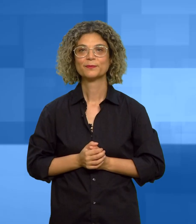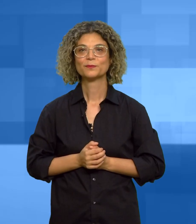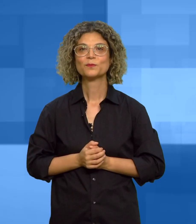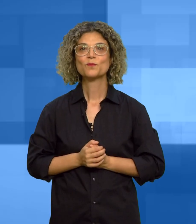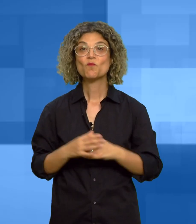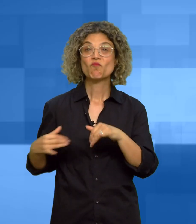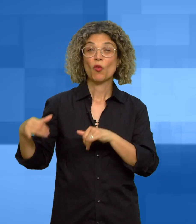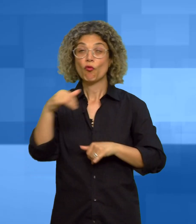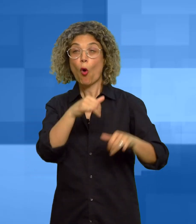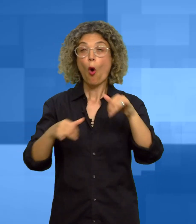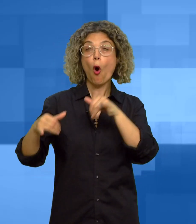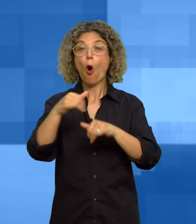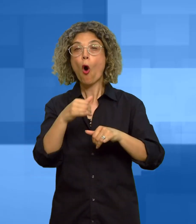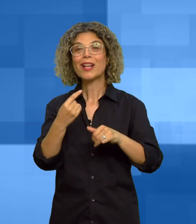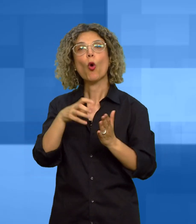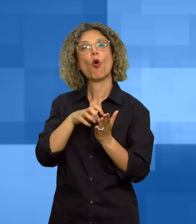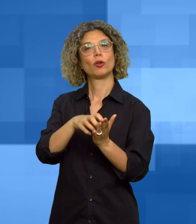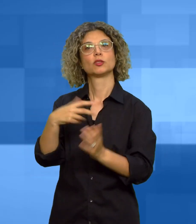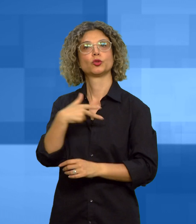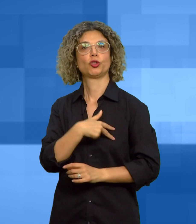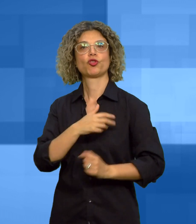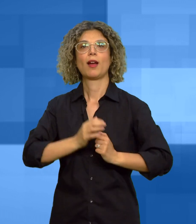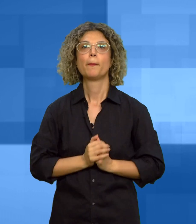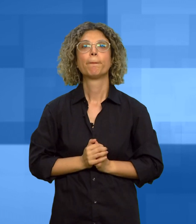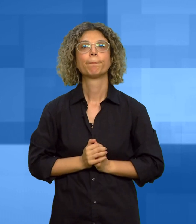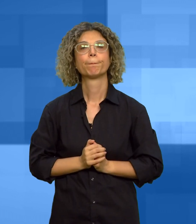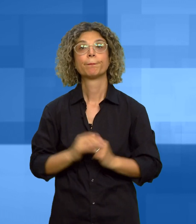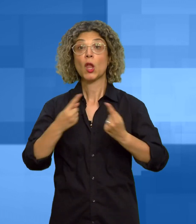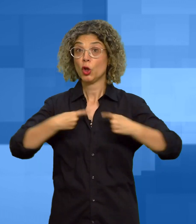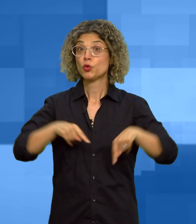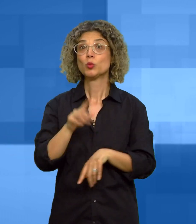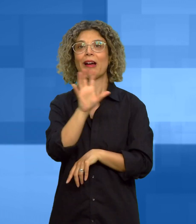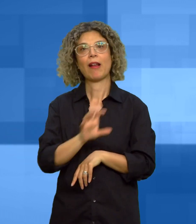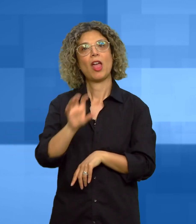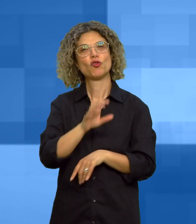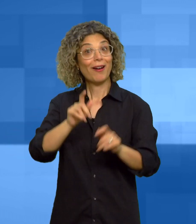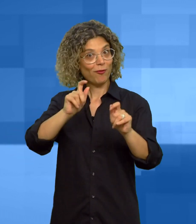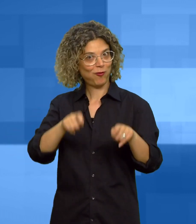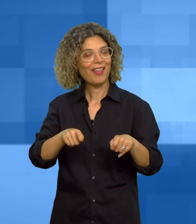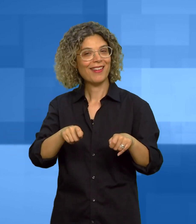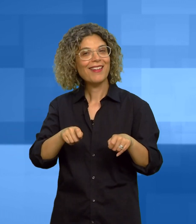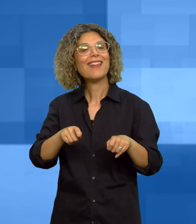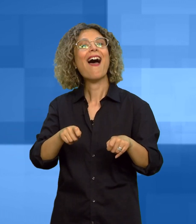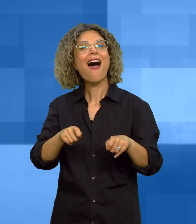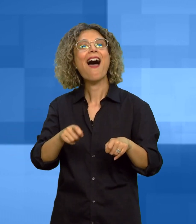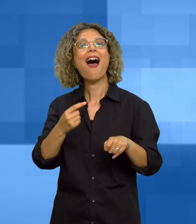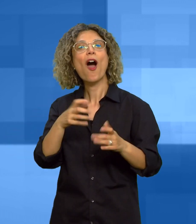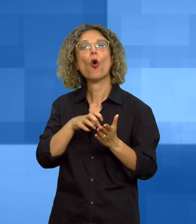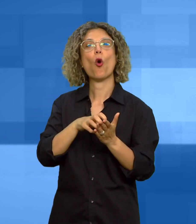contributi sociali per i voli la giunta regionale dà il via libera per i contributi sociali